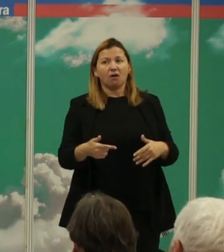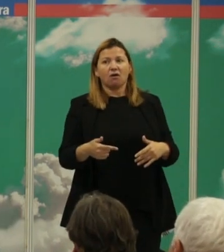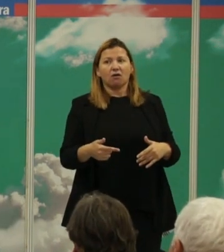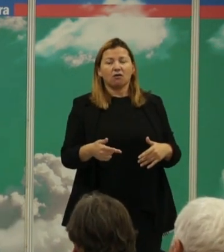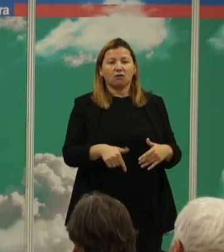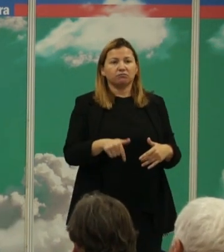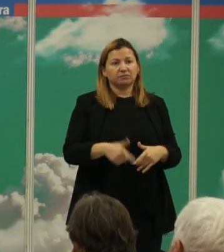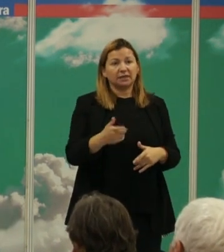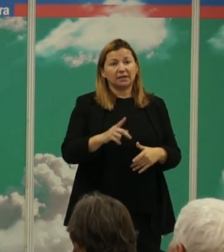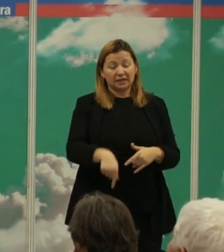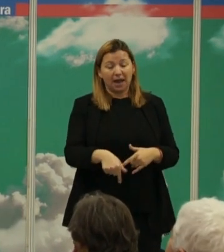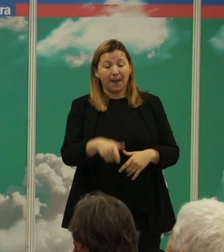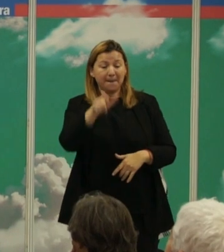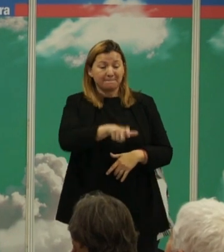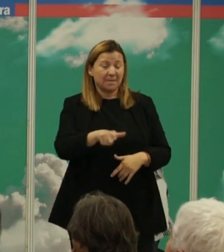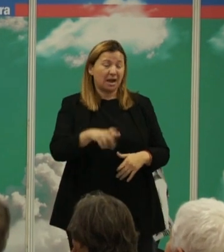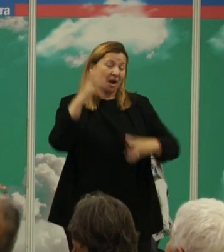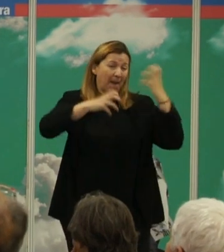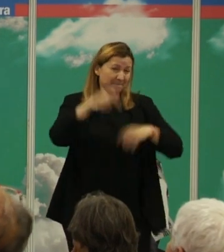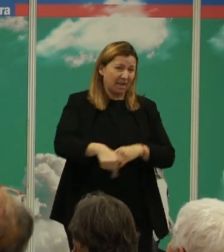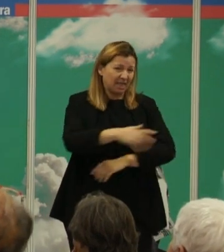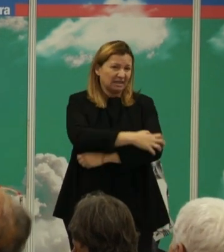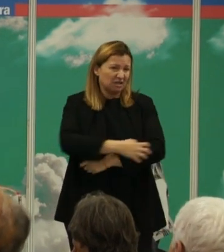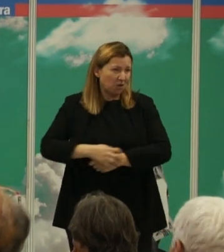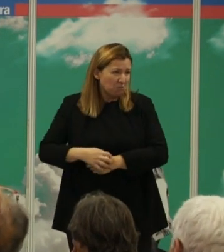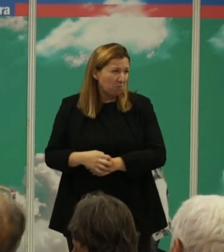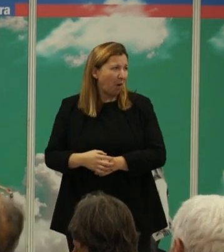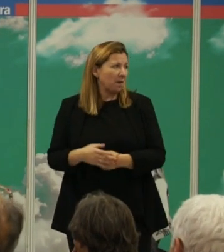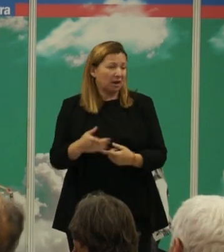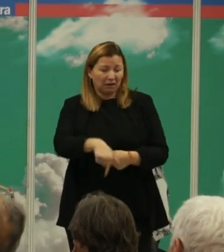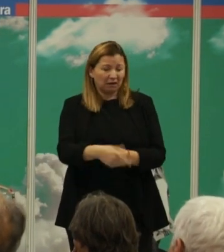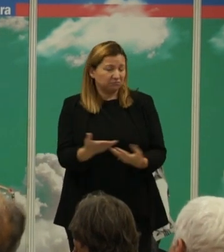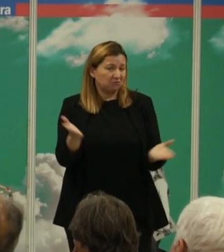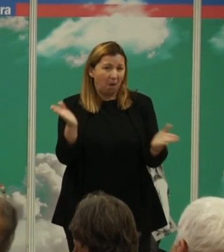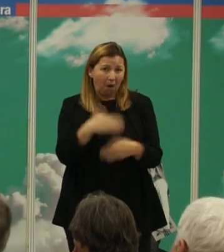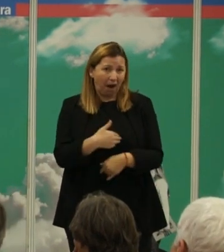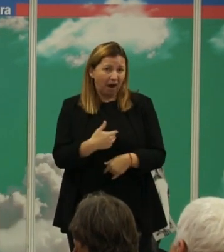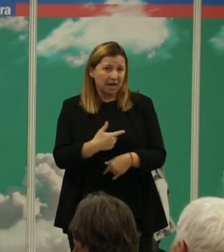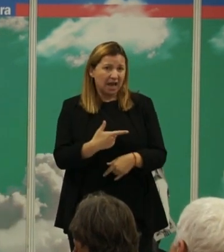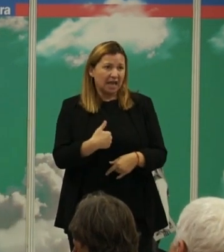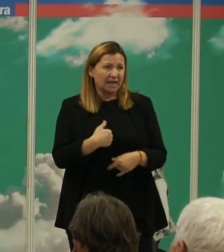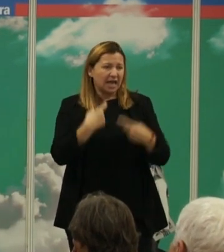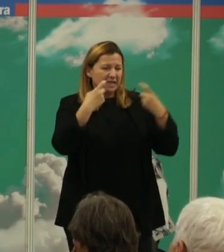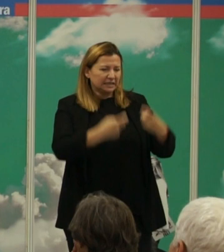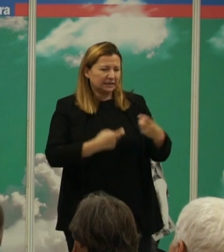ascender en la jerarquía de grupos y las especies sociales pues son mucho más violentas es decir expresan mucha más